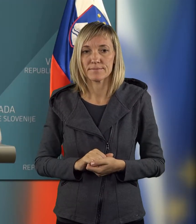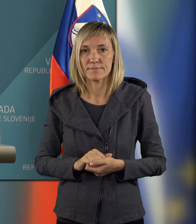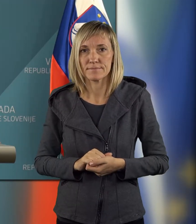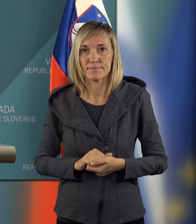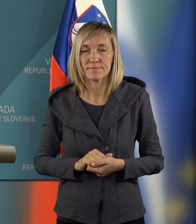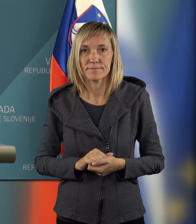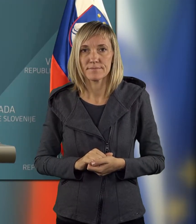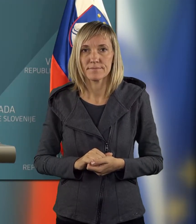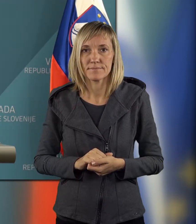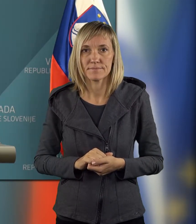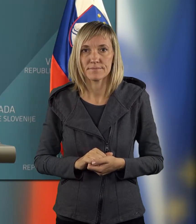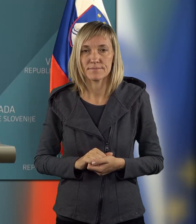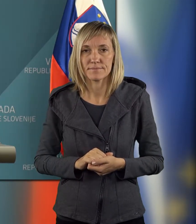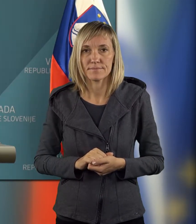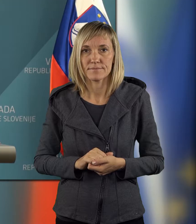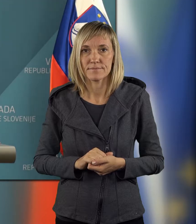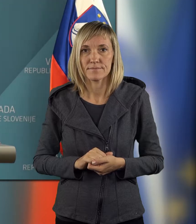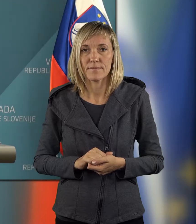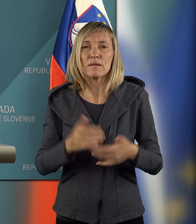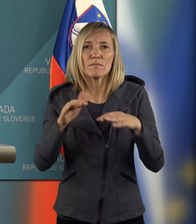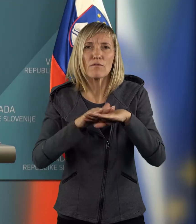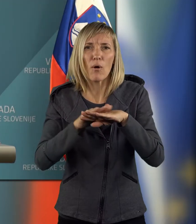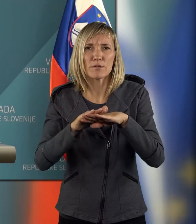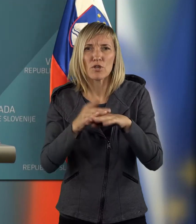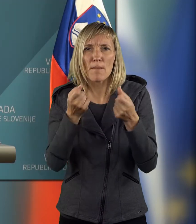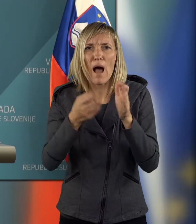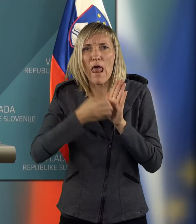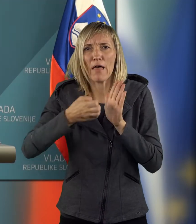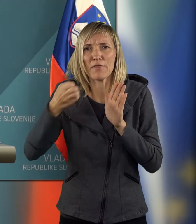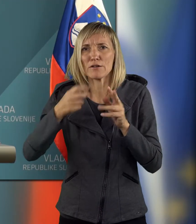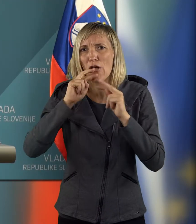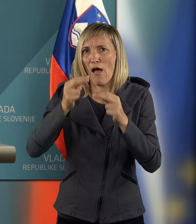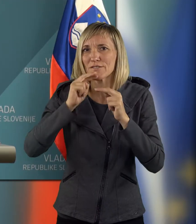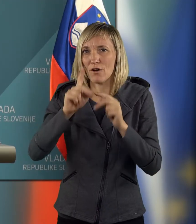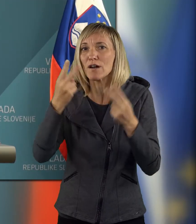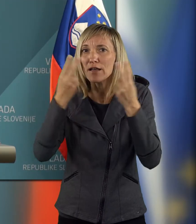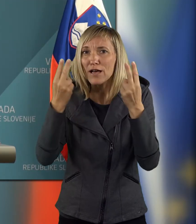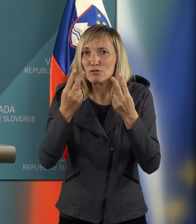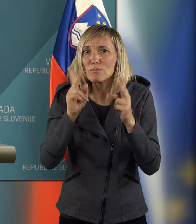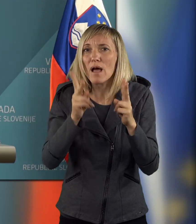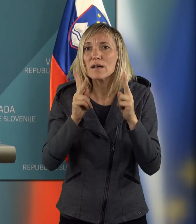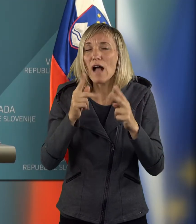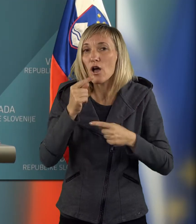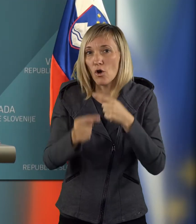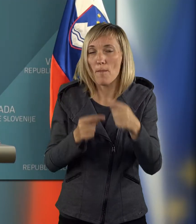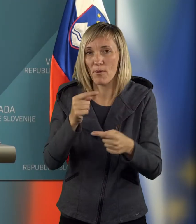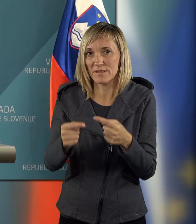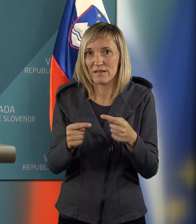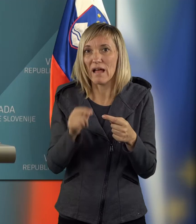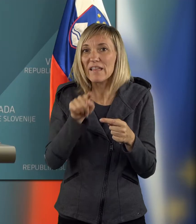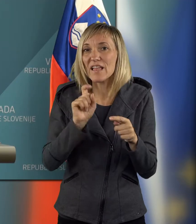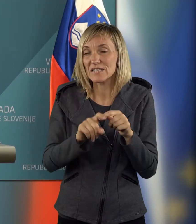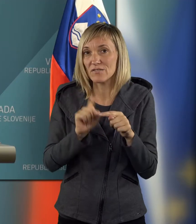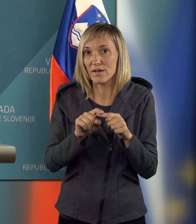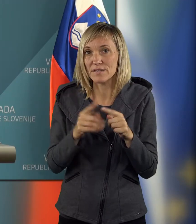Ja, zdaj se upravičujem, sem bila malo daljši zr. tega, da razumete, kako so potekali te